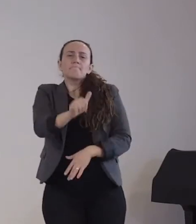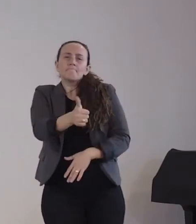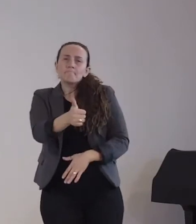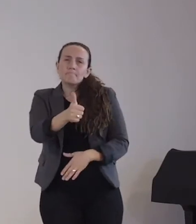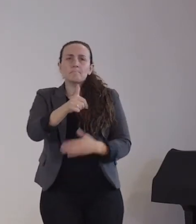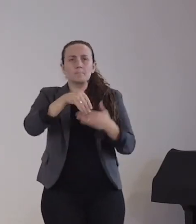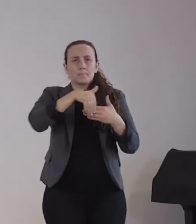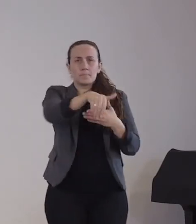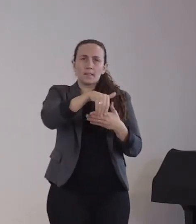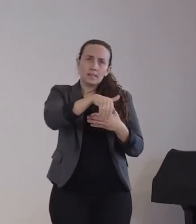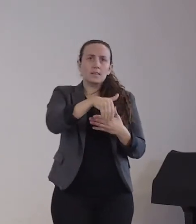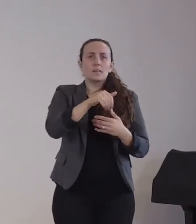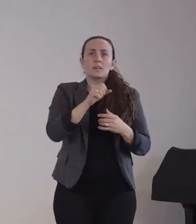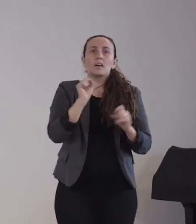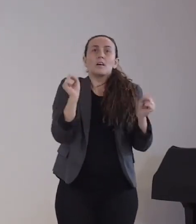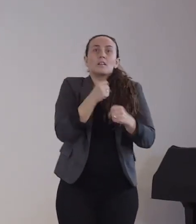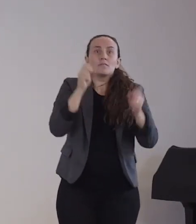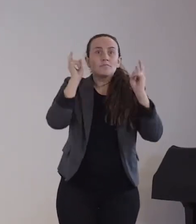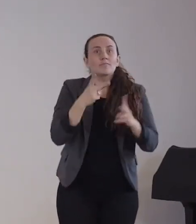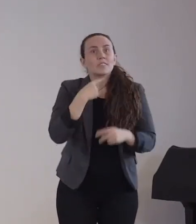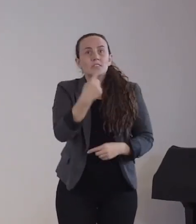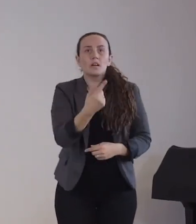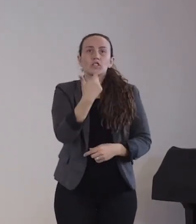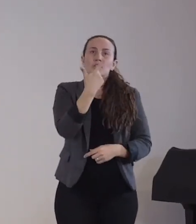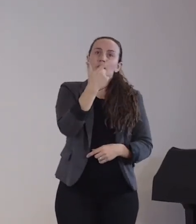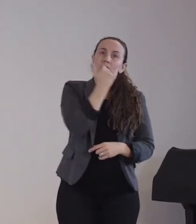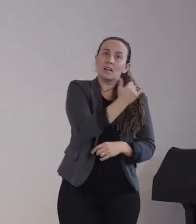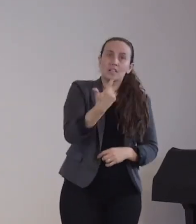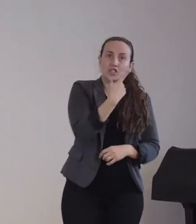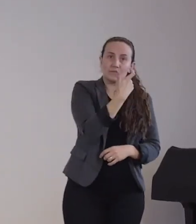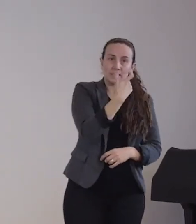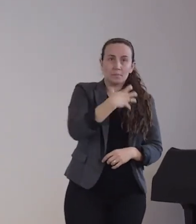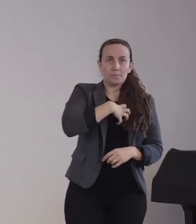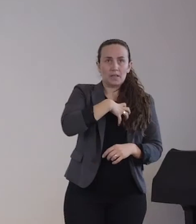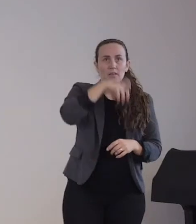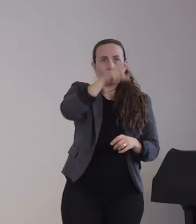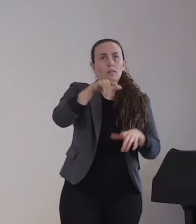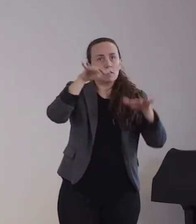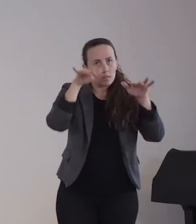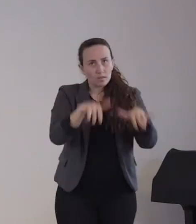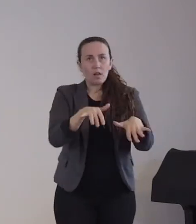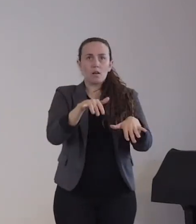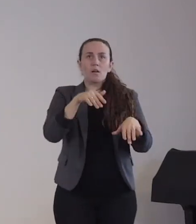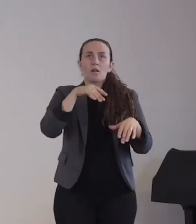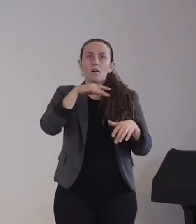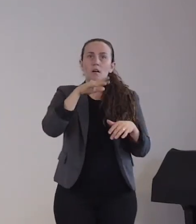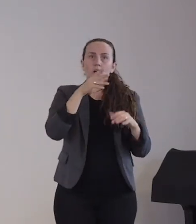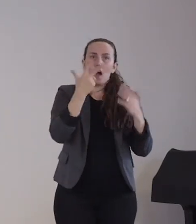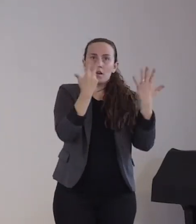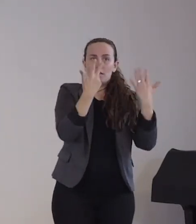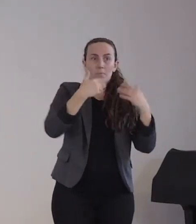Patient länger als acht Wochen Beschwerden hat und ungefähr zwei Prozent länger als zwölf Wochen.